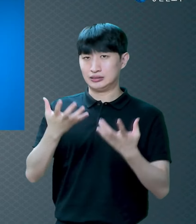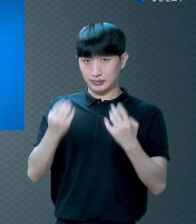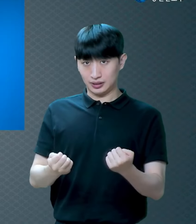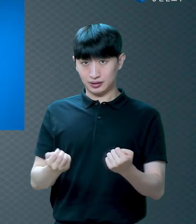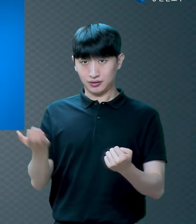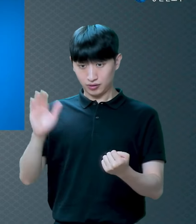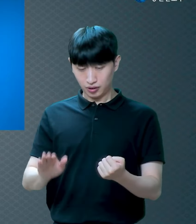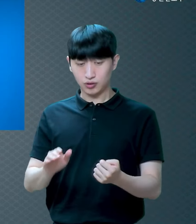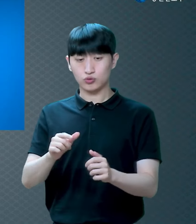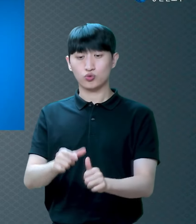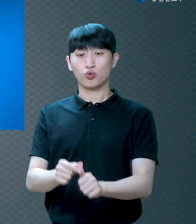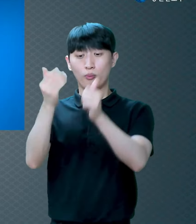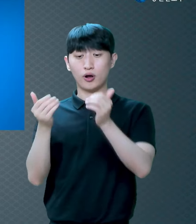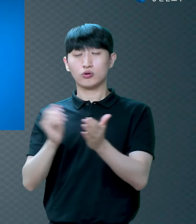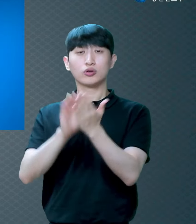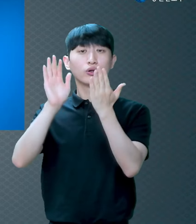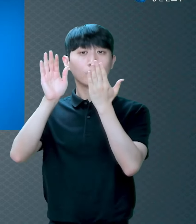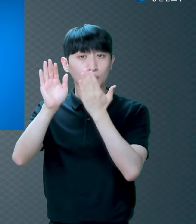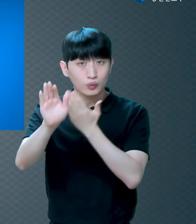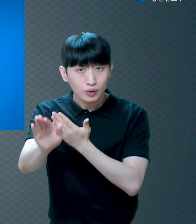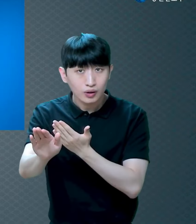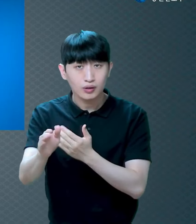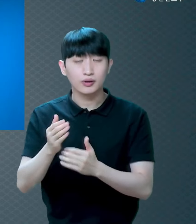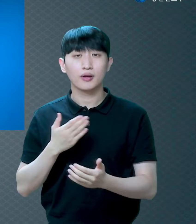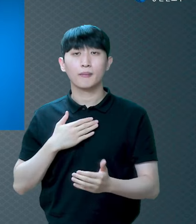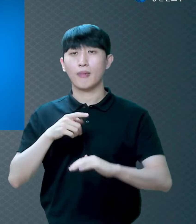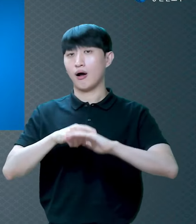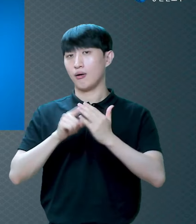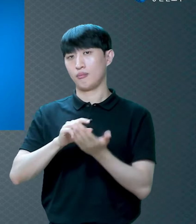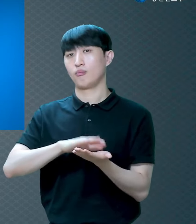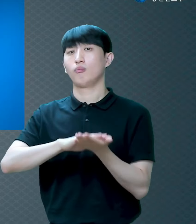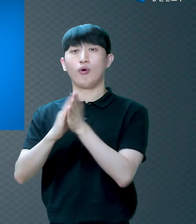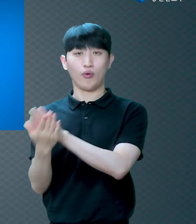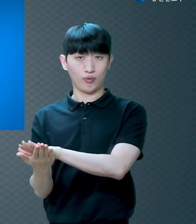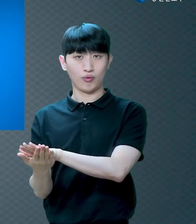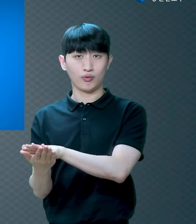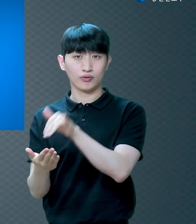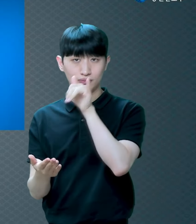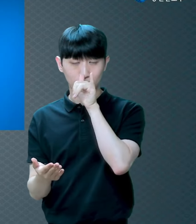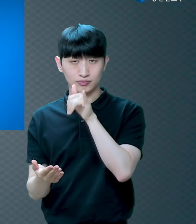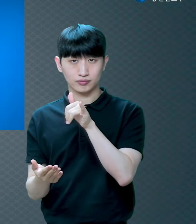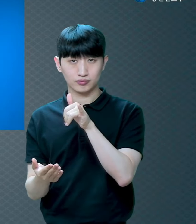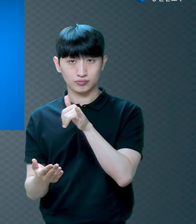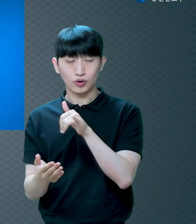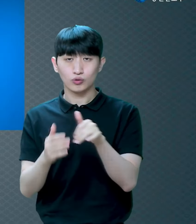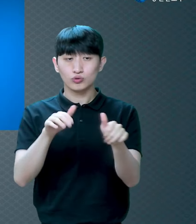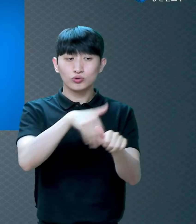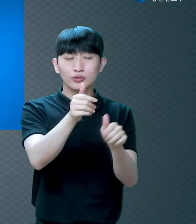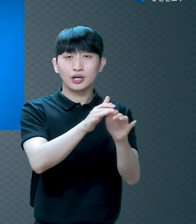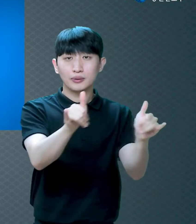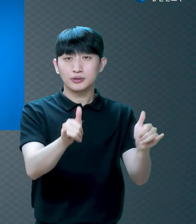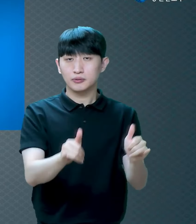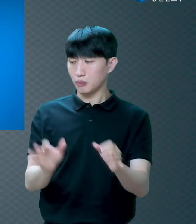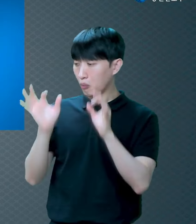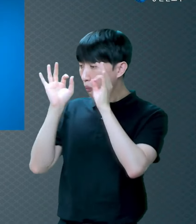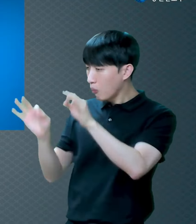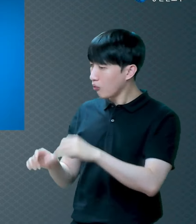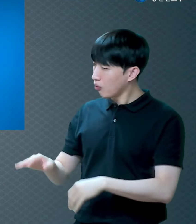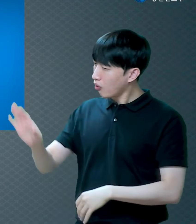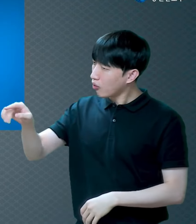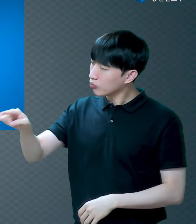삶이 달라지는 거예요 사람들이 그래요 야 너 뭐 좋은 일 있냐? 저는 그냥